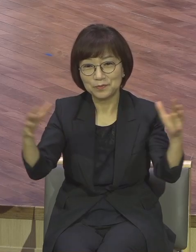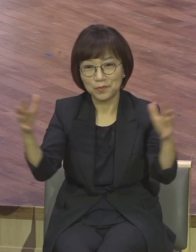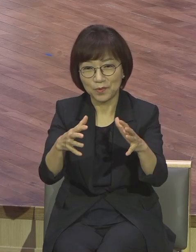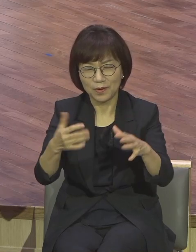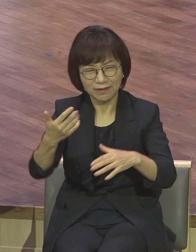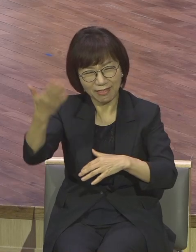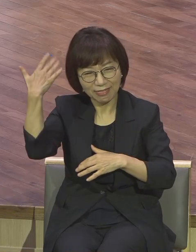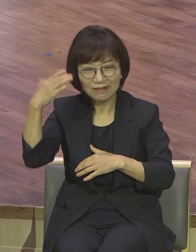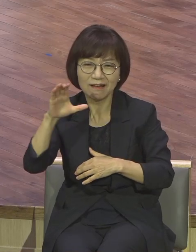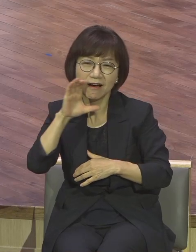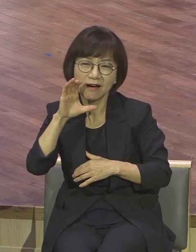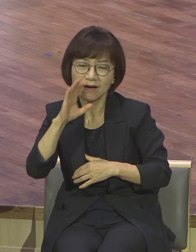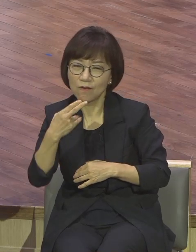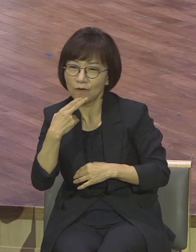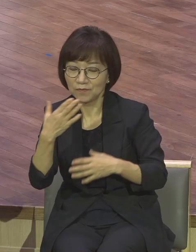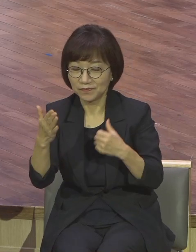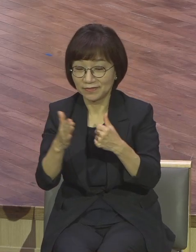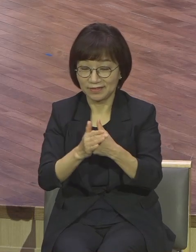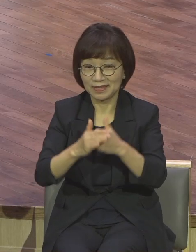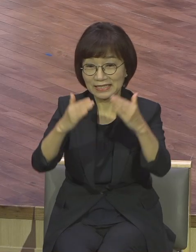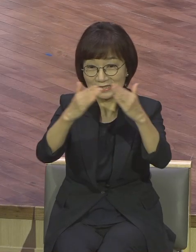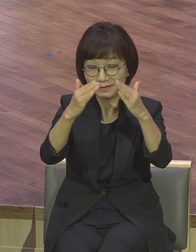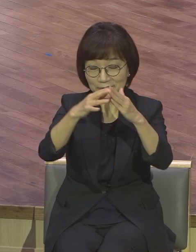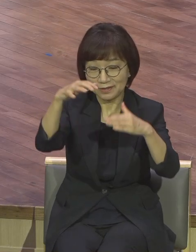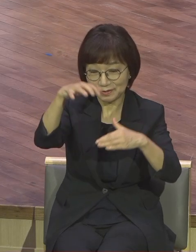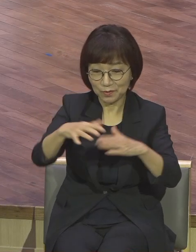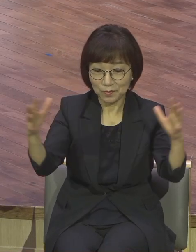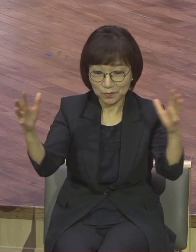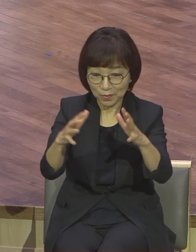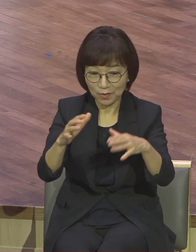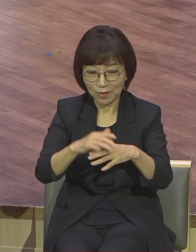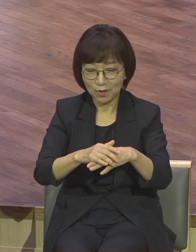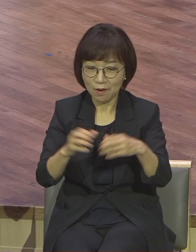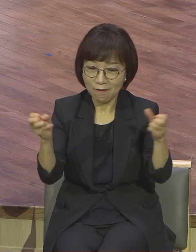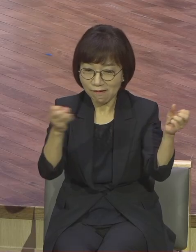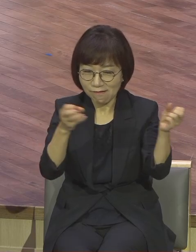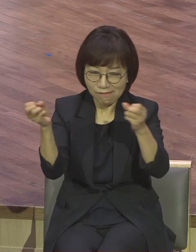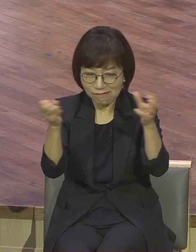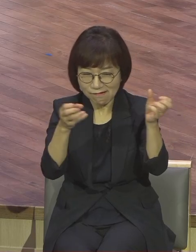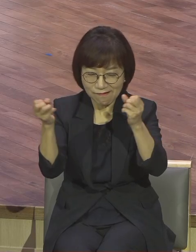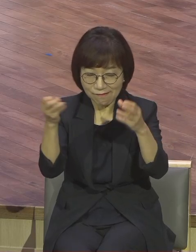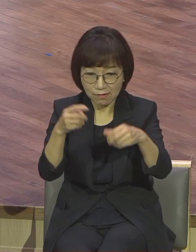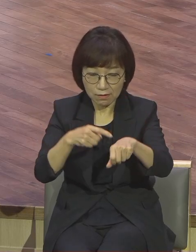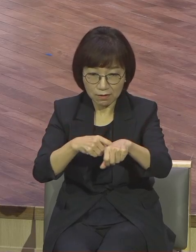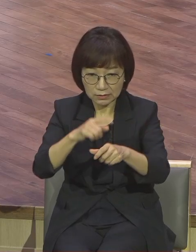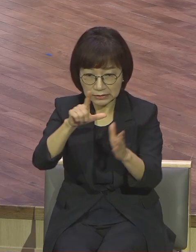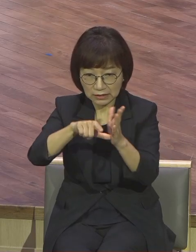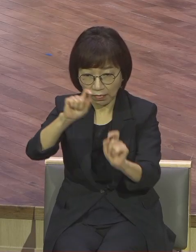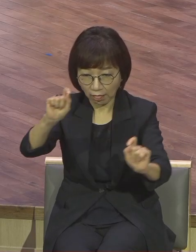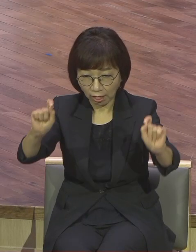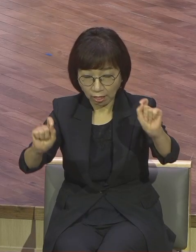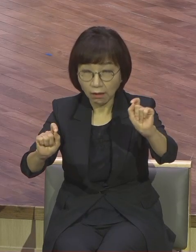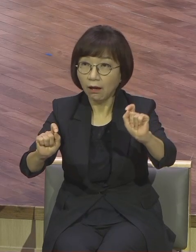앉아 먹고 포럼 하다보면 새끼도 종쳐 새끼도 종치네 새끼도 가자